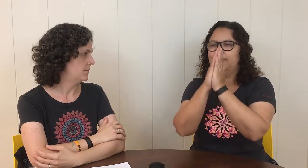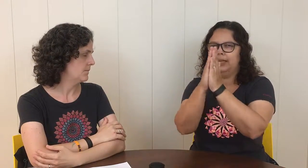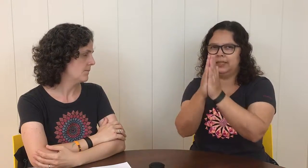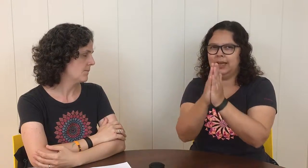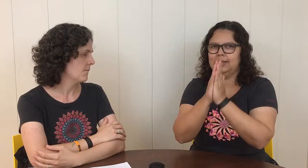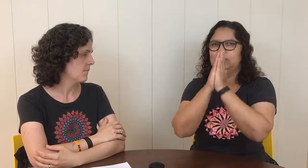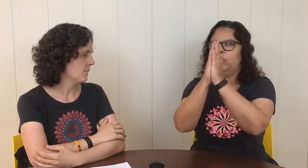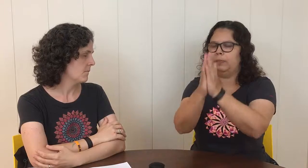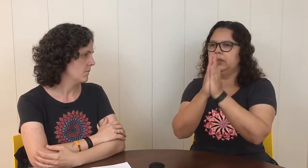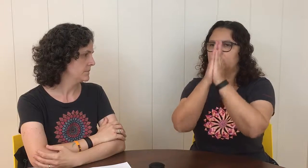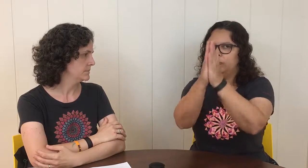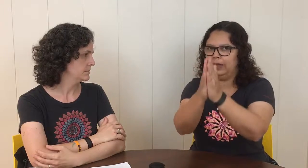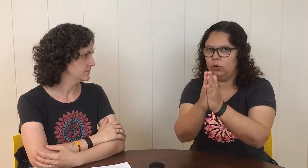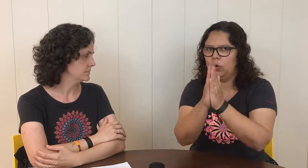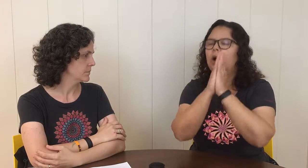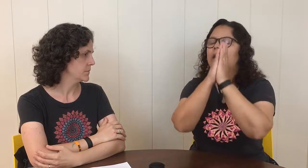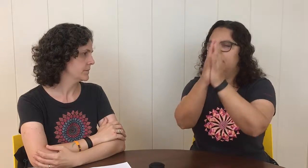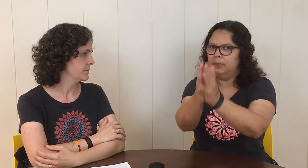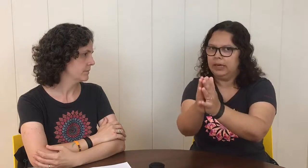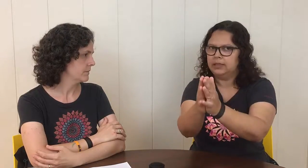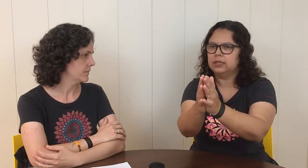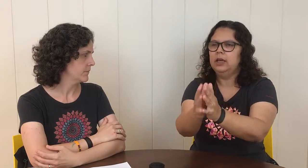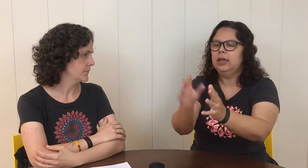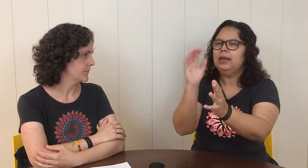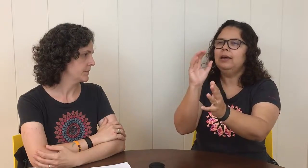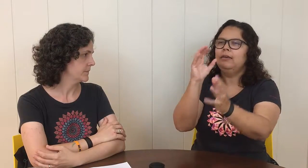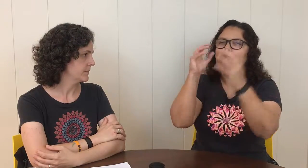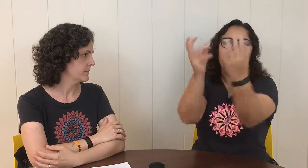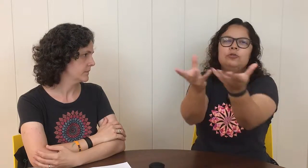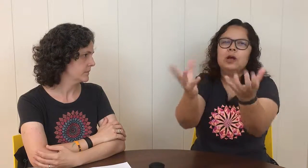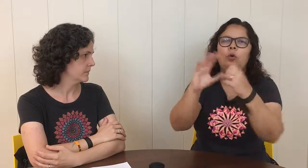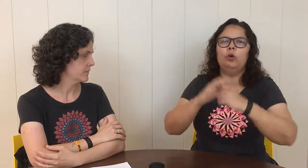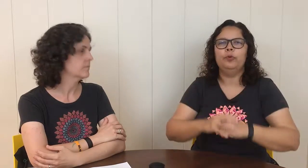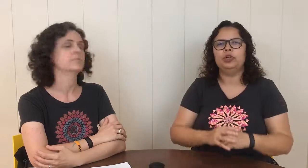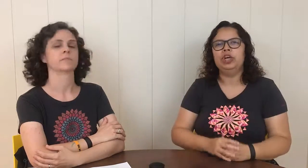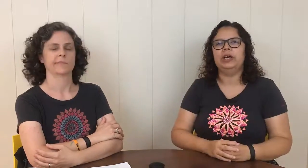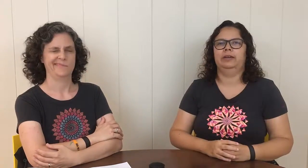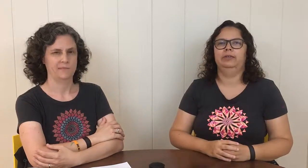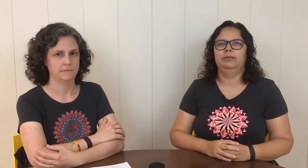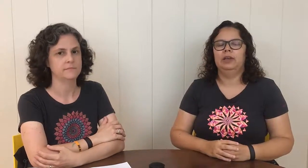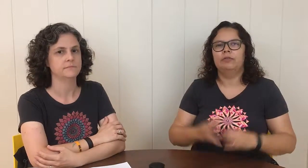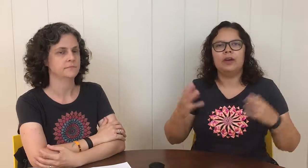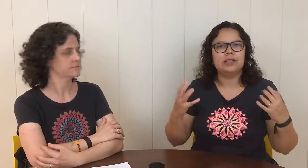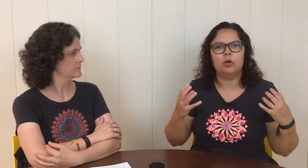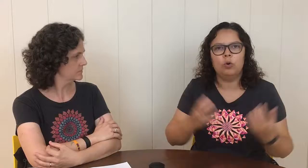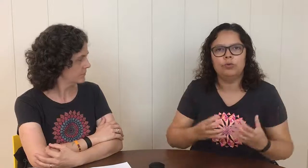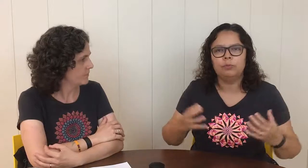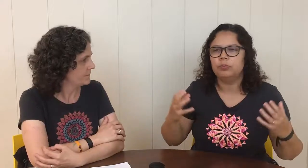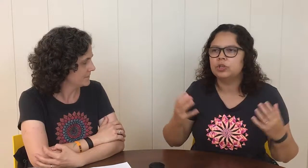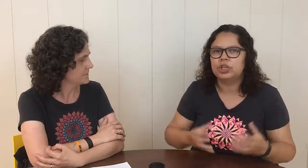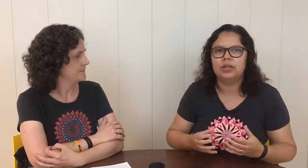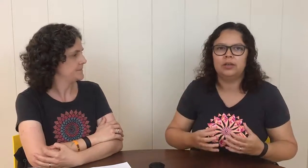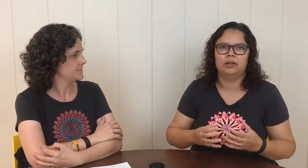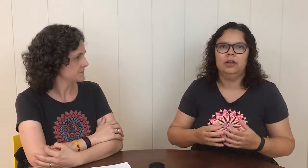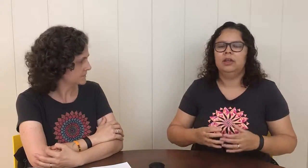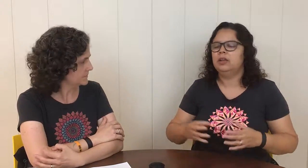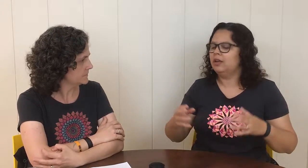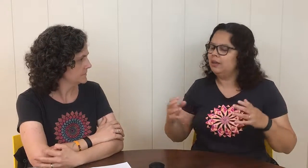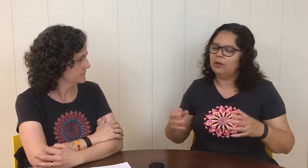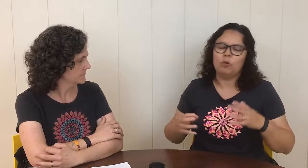camélia cinense, que uma planta superior? Beleza. E faz o cálculo por xícara? Faz a conta por xícara? E aí, com